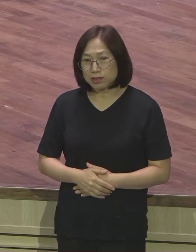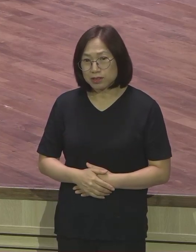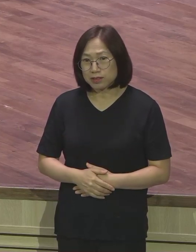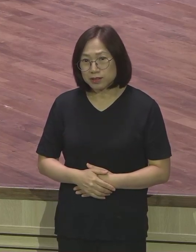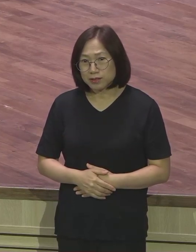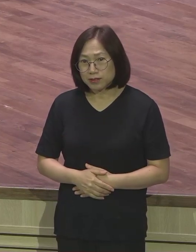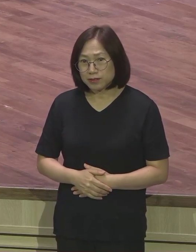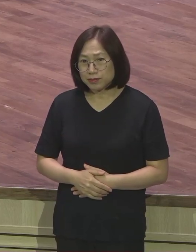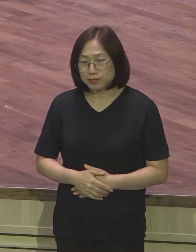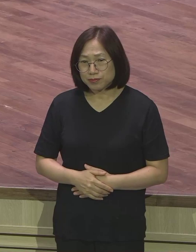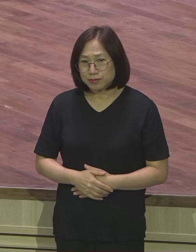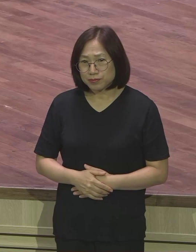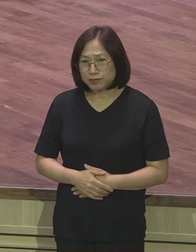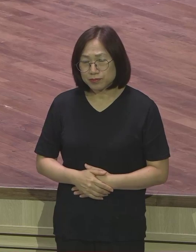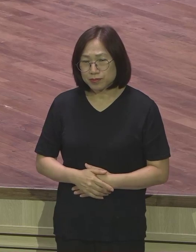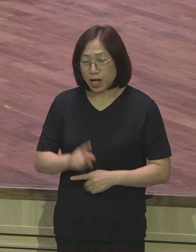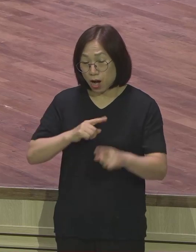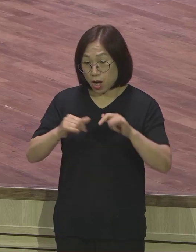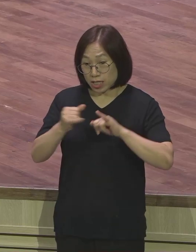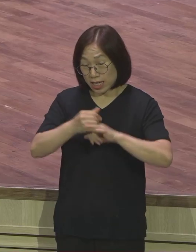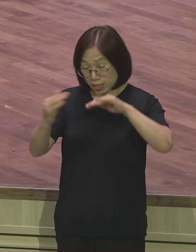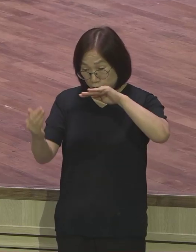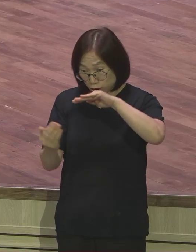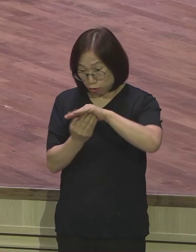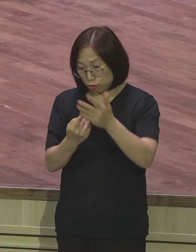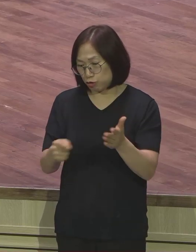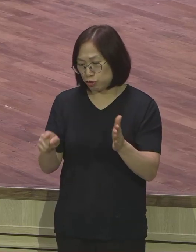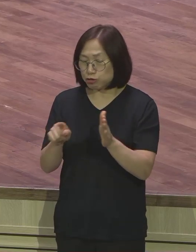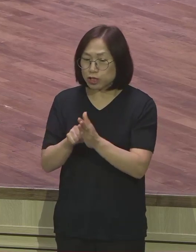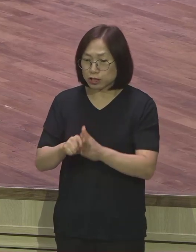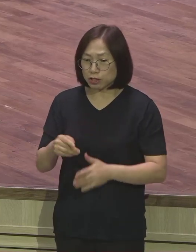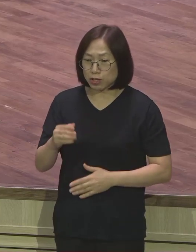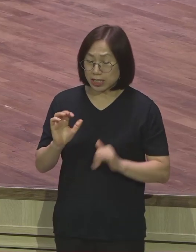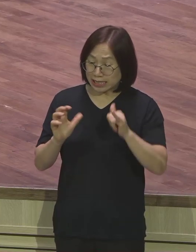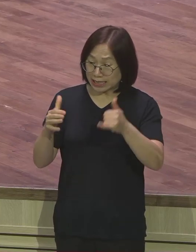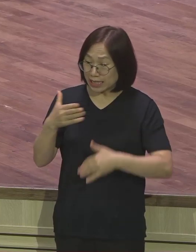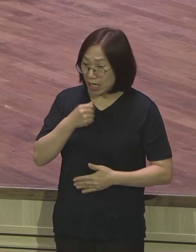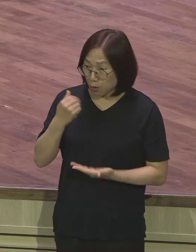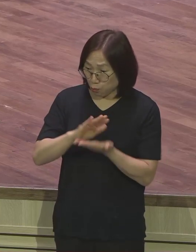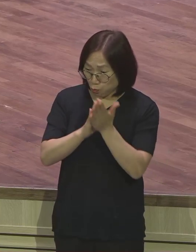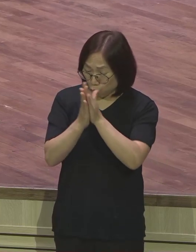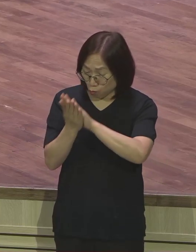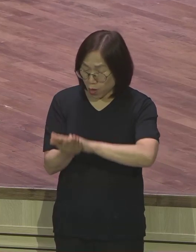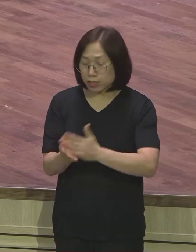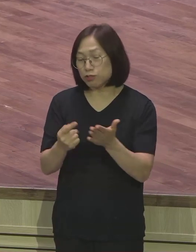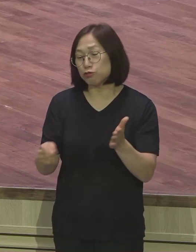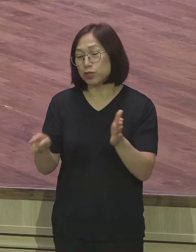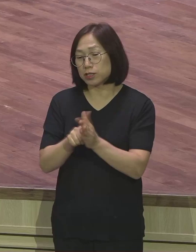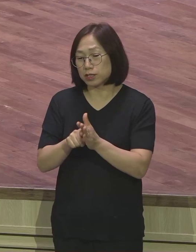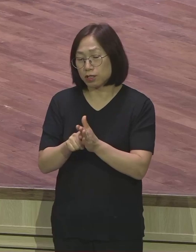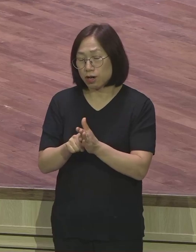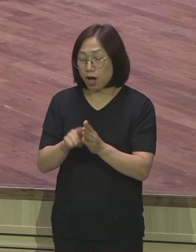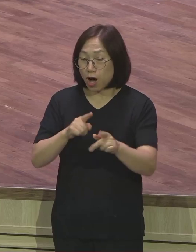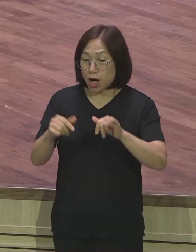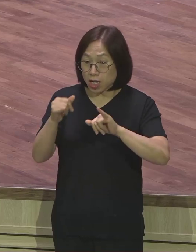언약 성취를 위해서 세계복음화를 위해서 언약적 기도의 제목과 내용을 오늘 이 밤에